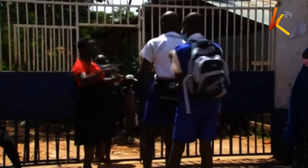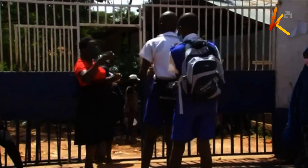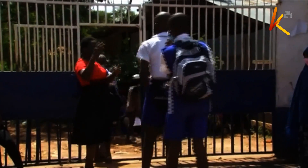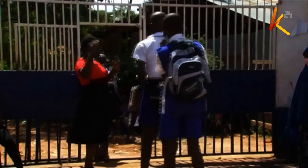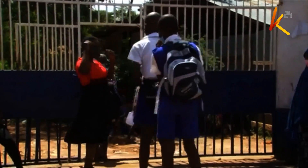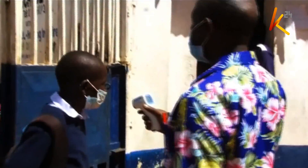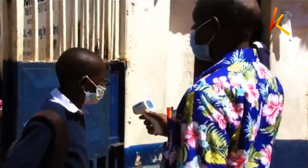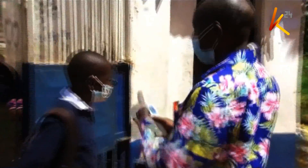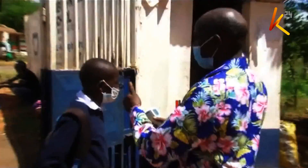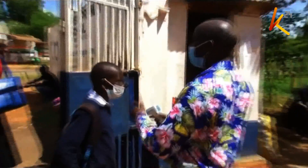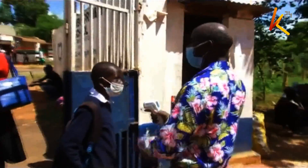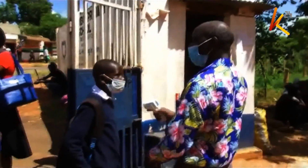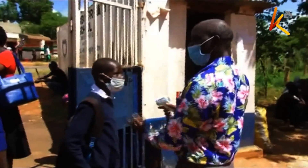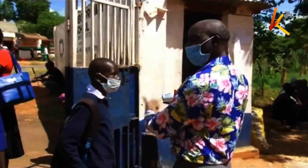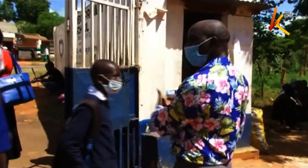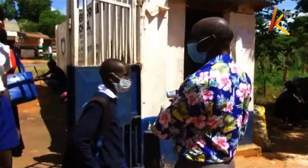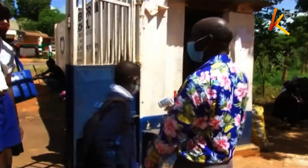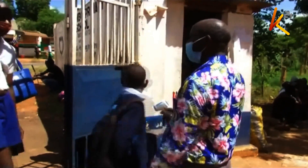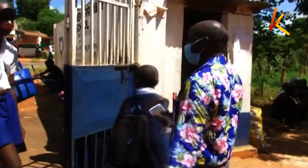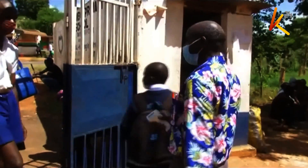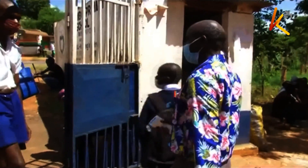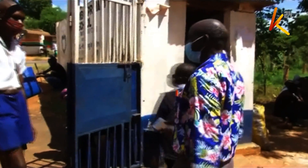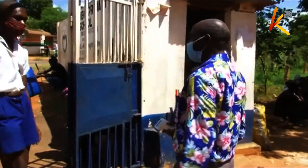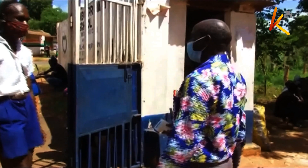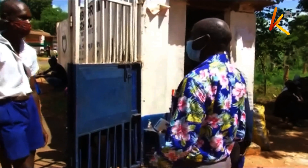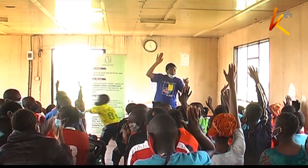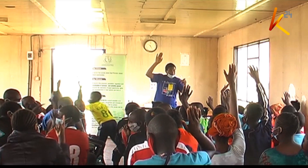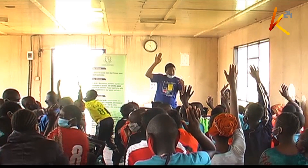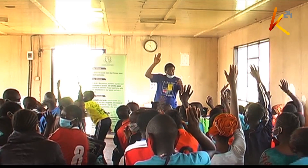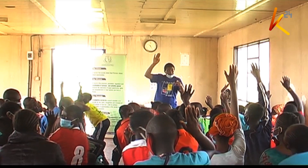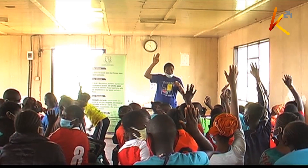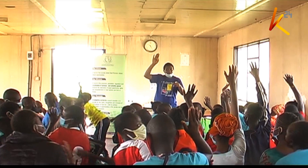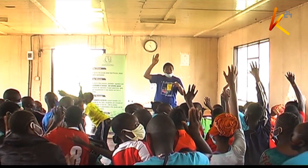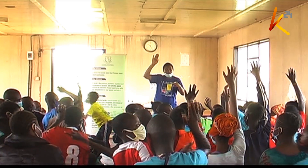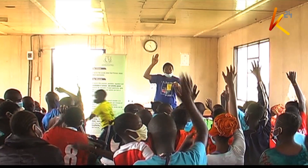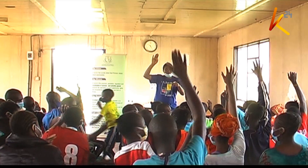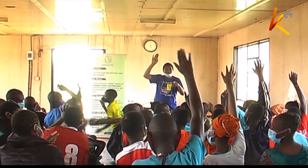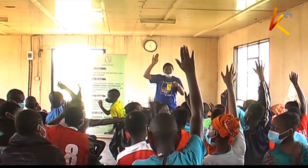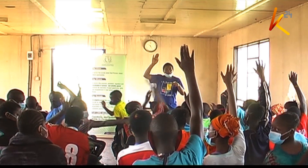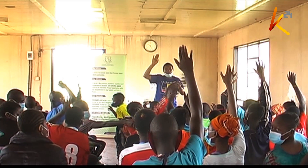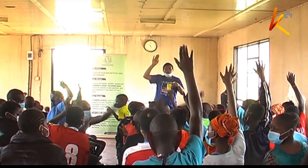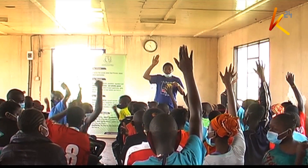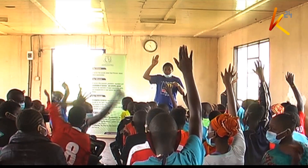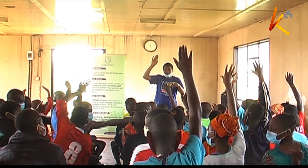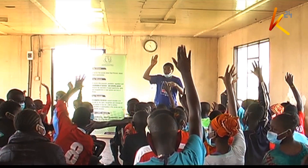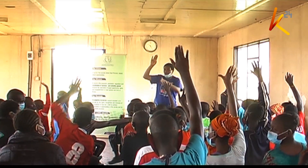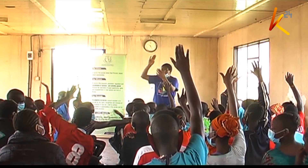Punde shule zilipo funguliwa mwezi jana kupokea wanafunzi, wali waishio na ule maavo kusikia walikuwa na kibadu wacha ziada.